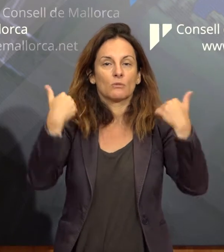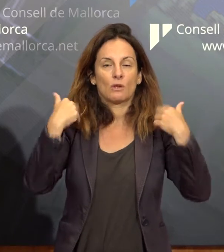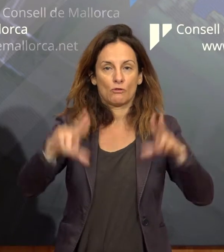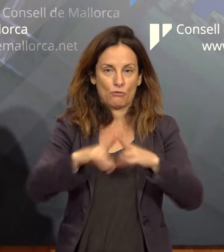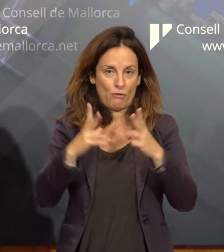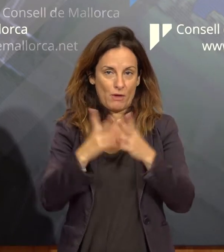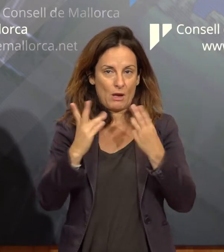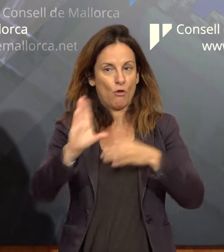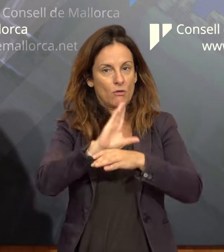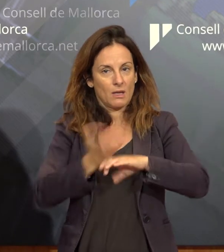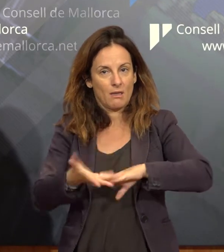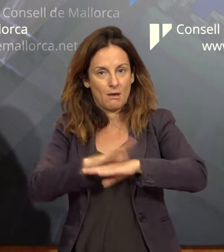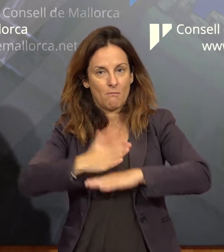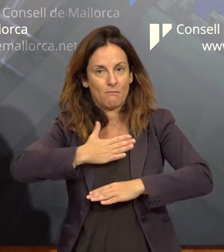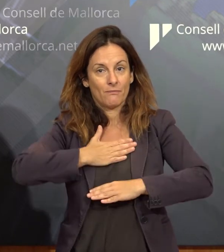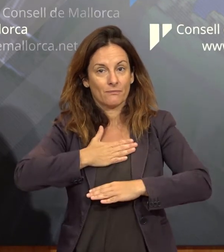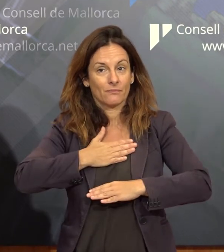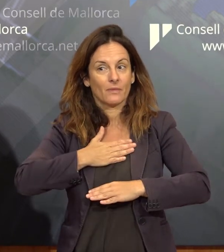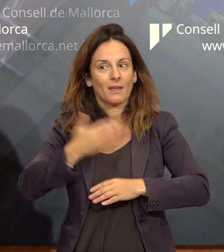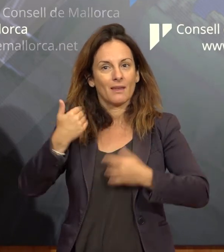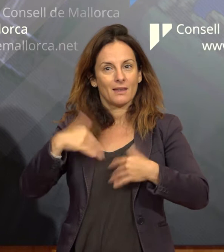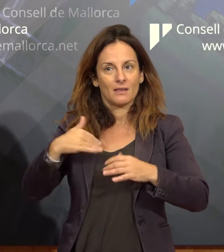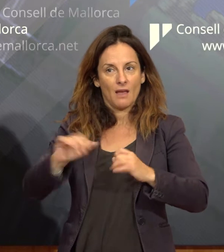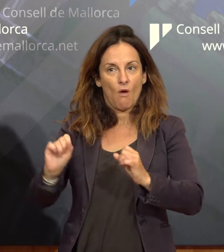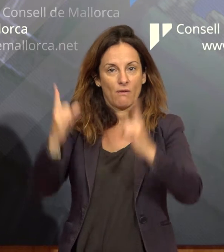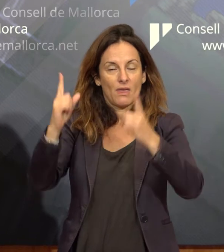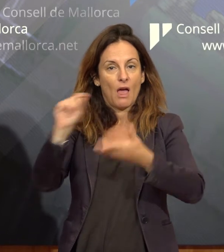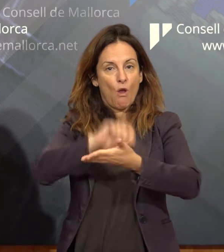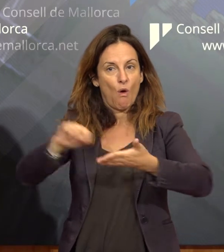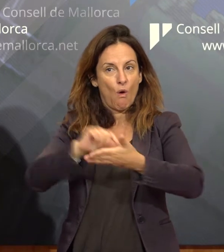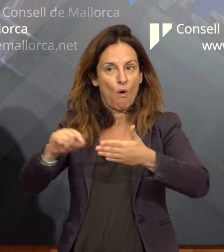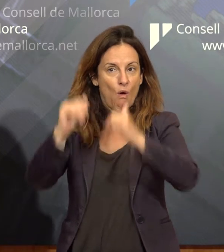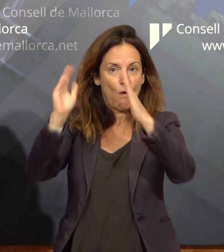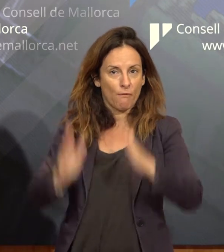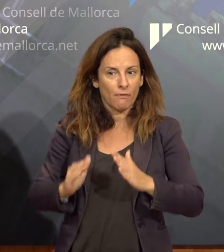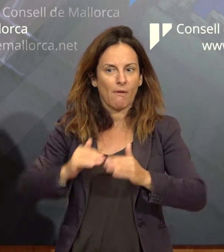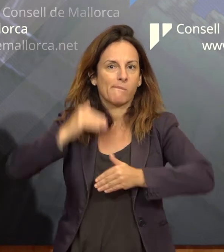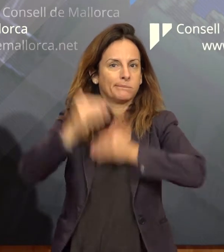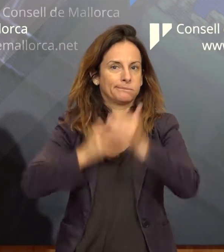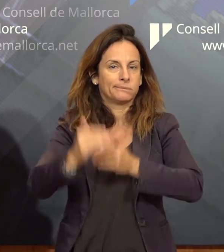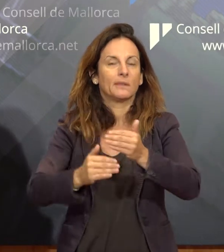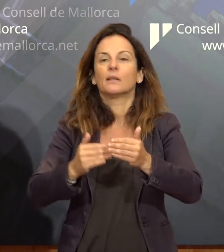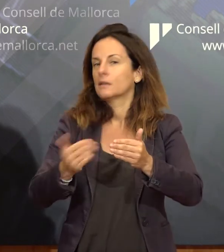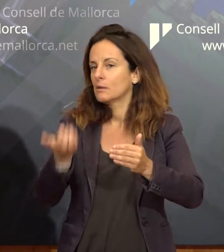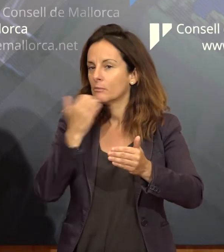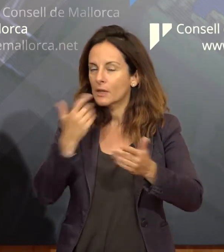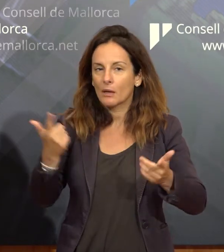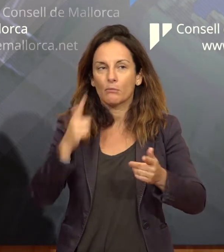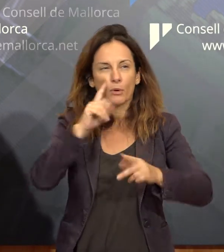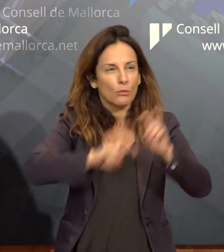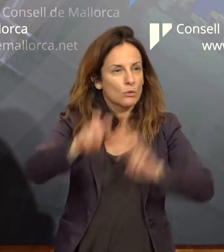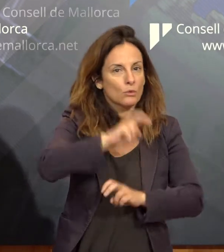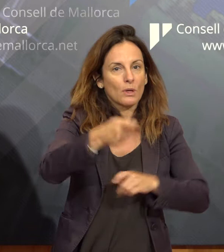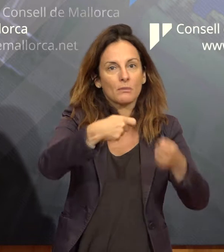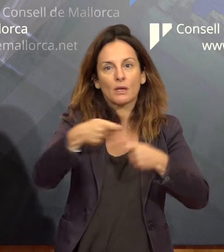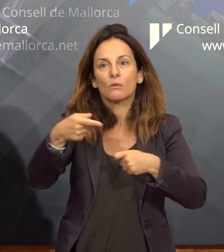Aquesta oficina ens ha permès avançar en alguns aspectes, sobretot de caire intern, com en estats de reserva de mercat, els impuls o la creació